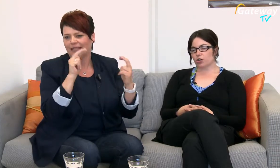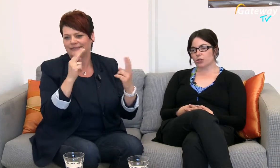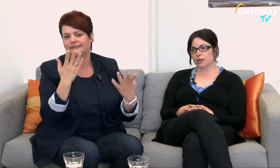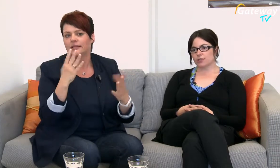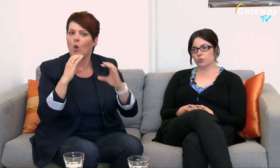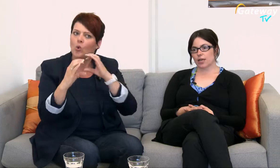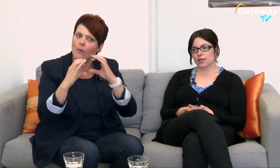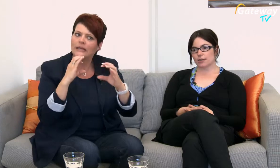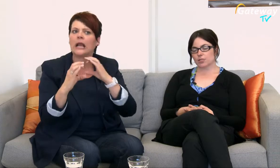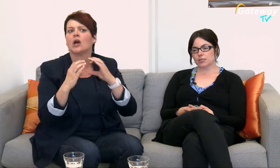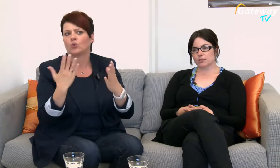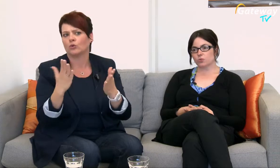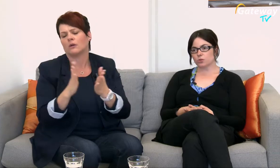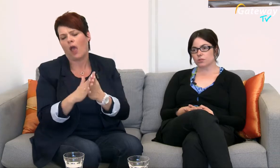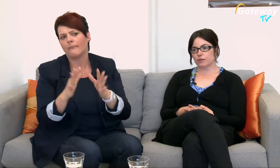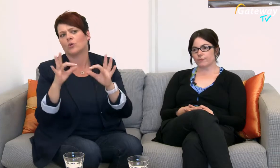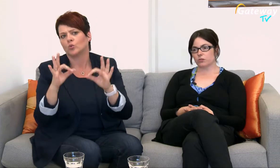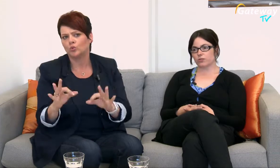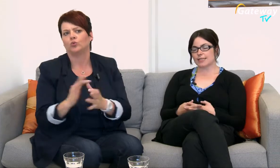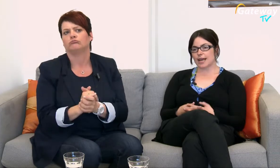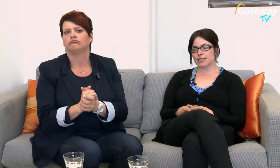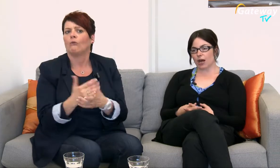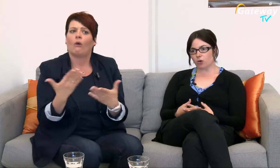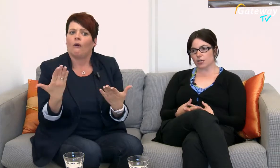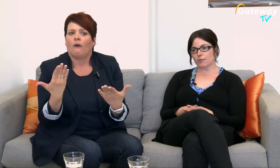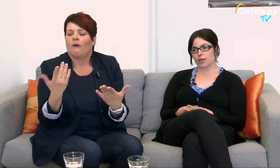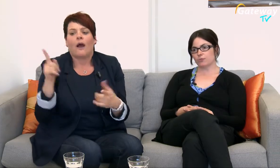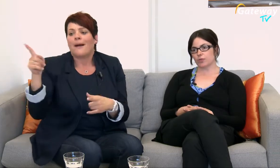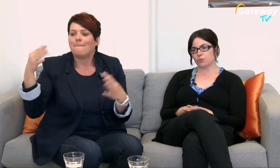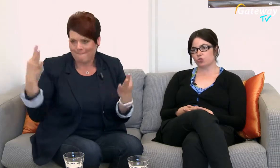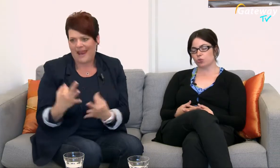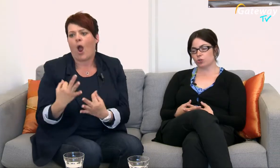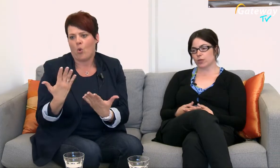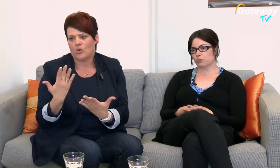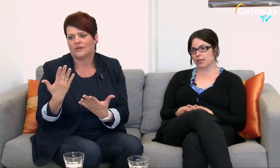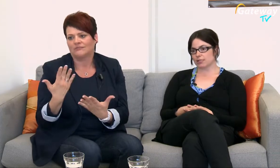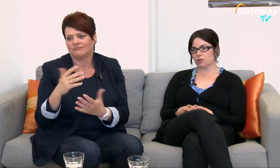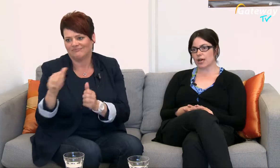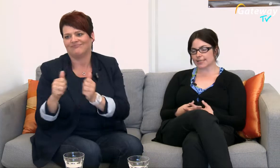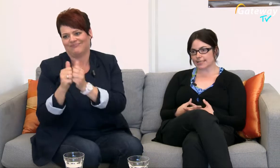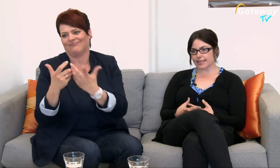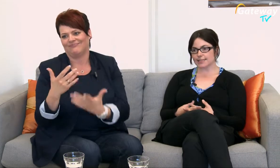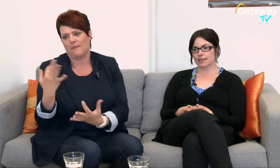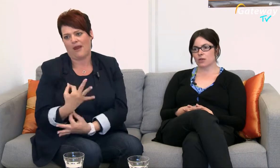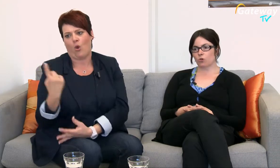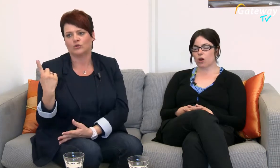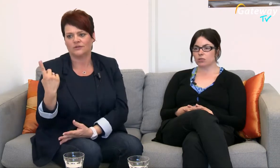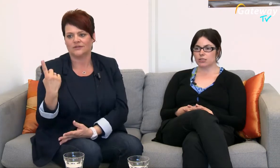Kommunikation her klappt das ganz gut Und wie gesagt, die brauchen aber im Studium entsprechend auch eine Assistenz Um auch die,